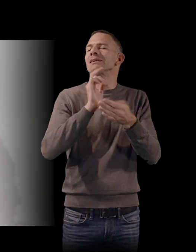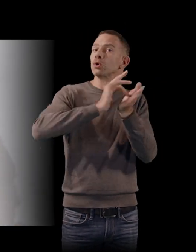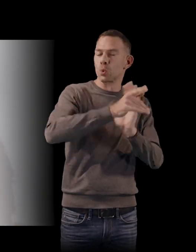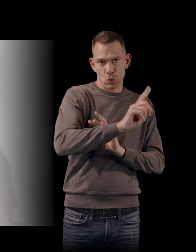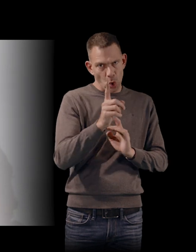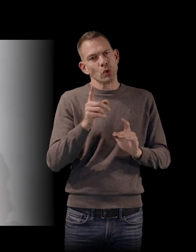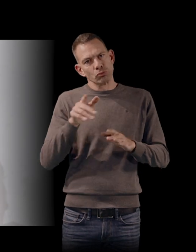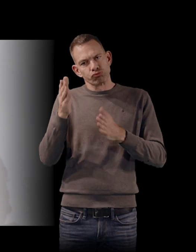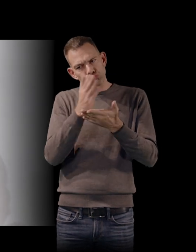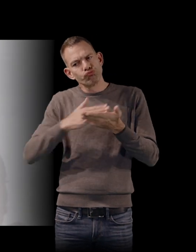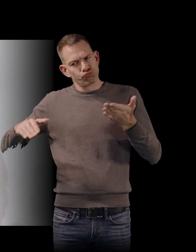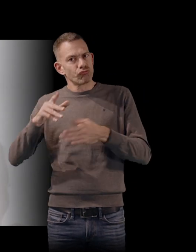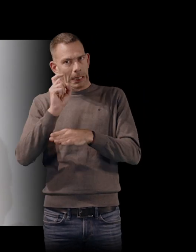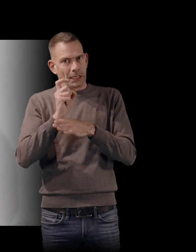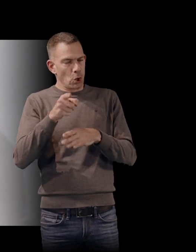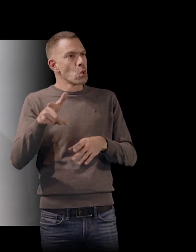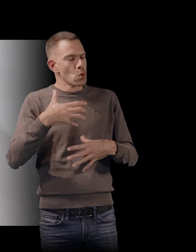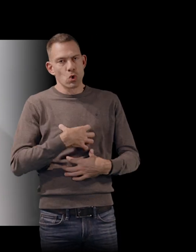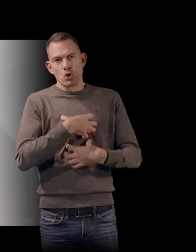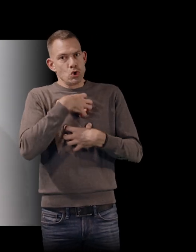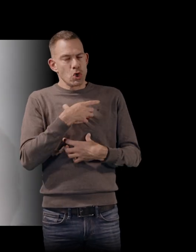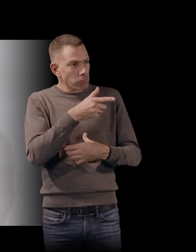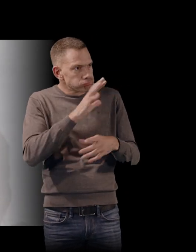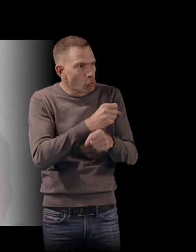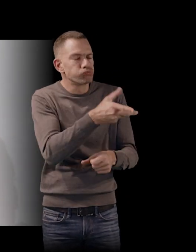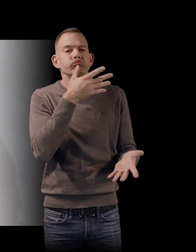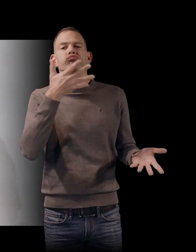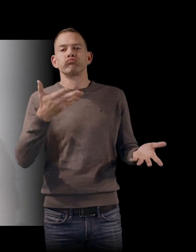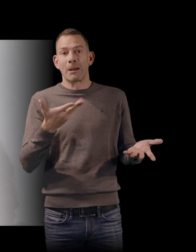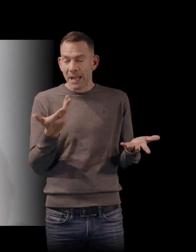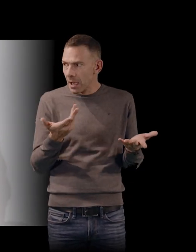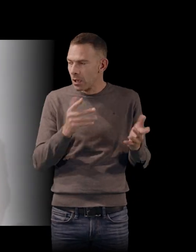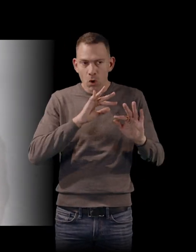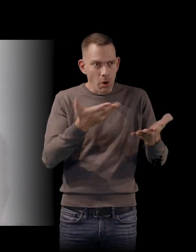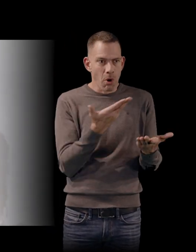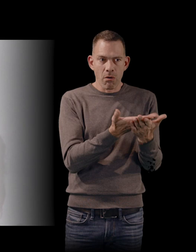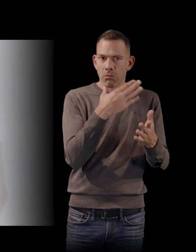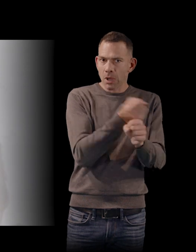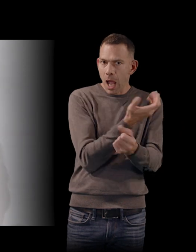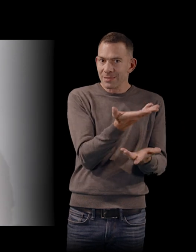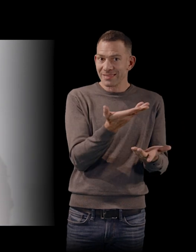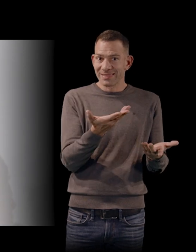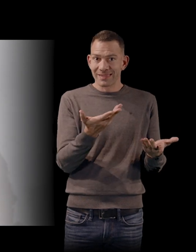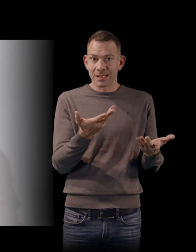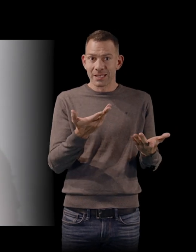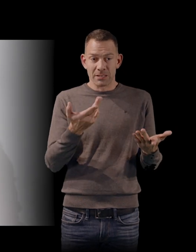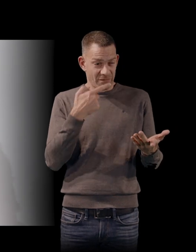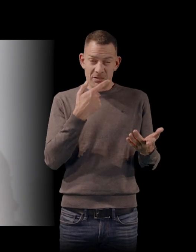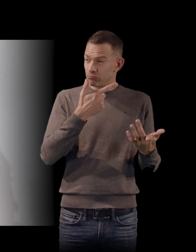outrée que ce soit ce film-là qui gagne. Et pourquoi, finalement, ce film est resté dans les cœurs de beaucoup de